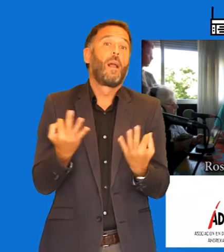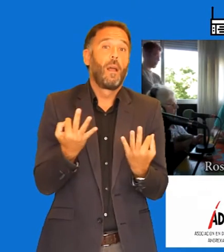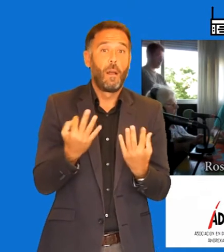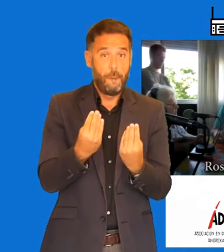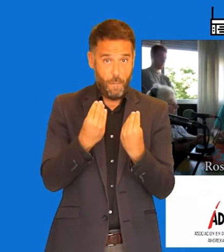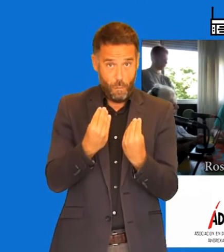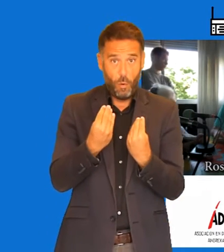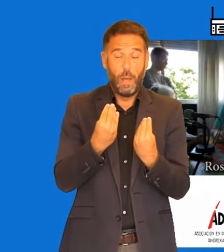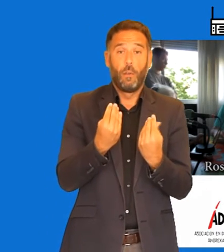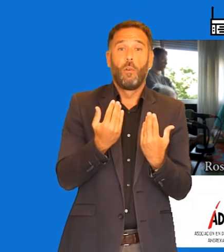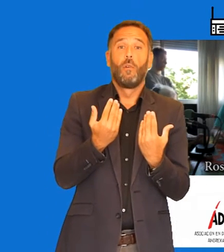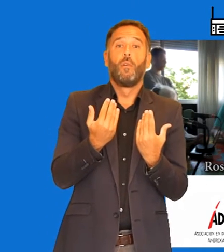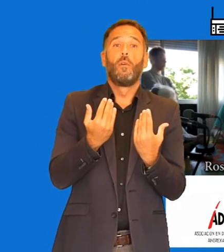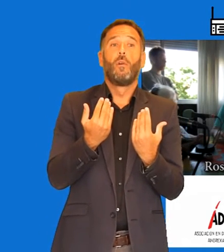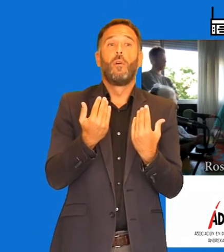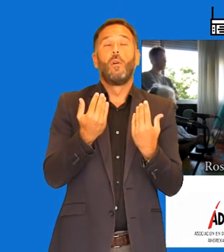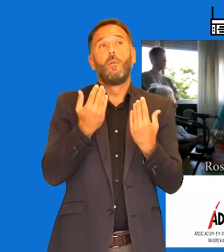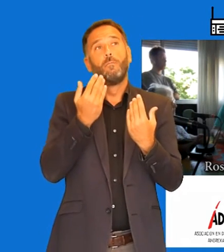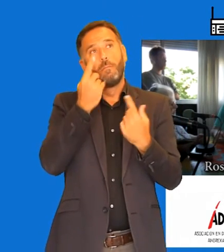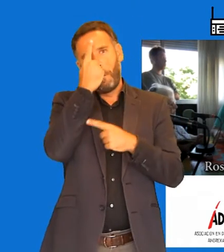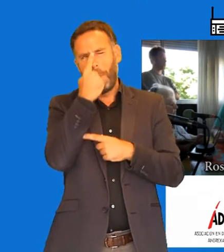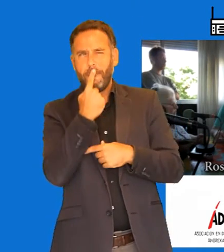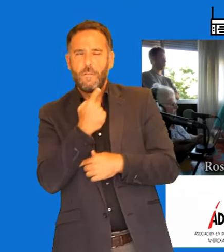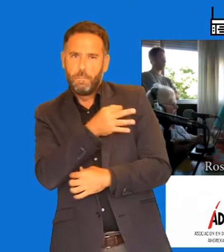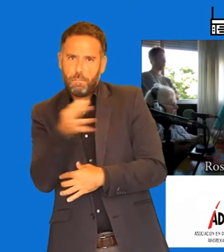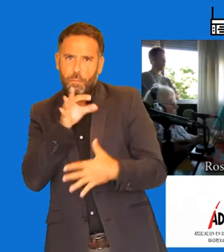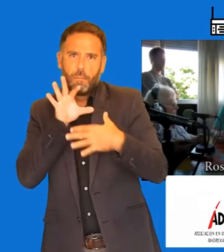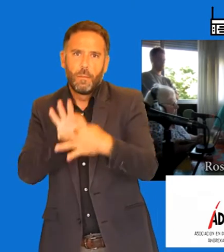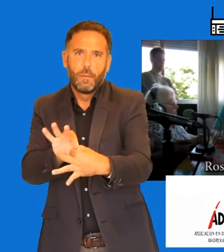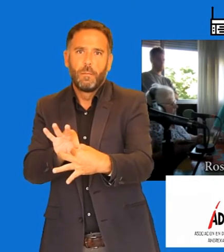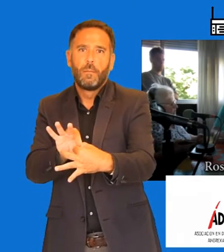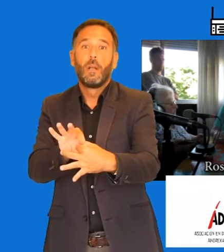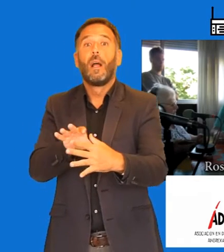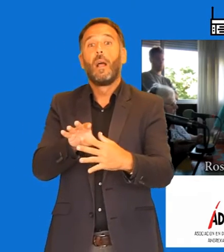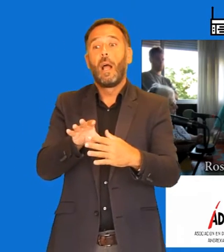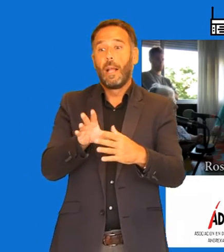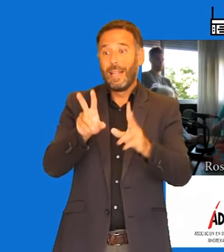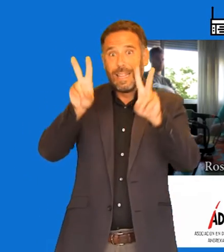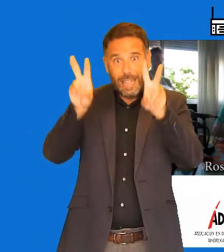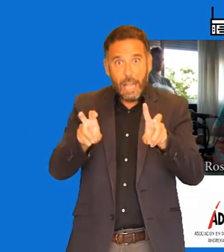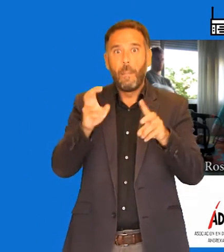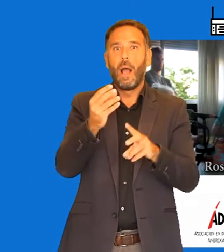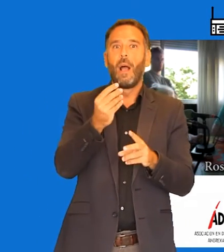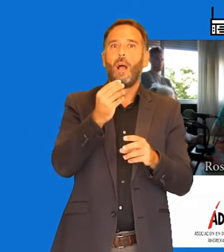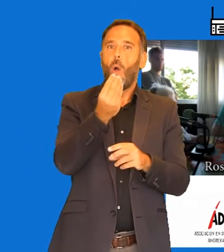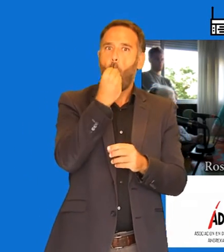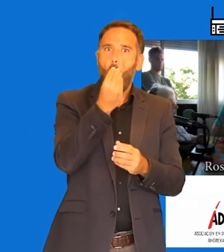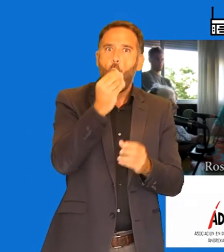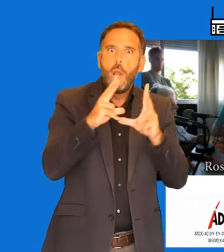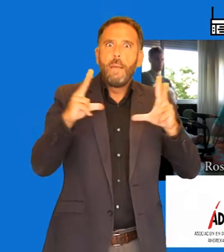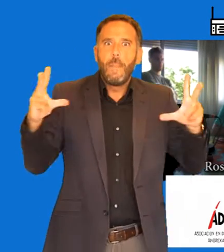totalmente acorde o adecuada a lo que estamos tratando. Claro, sí, sí, es así.